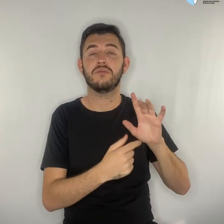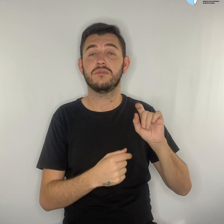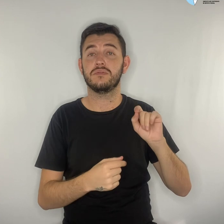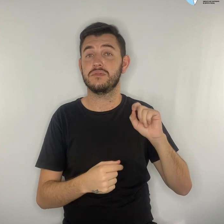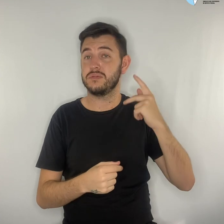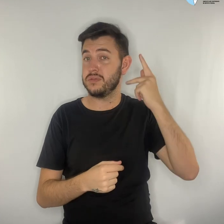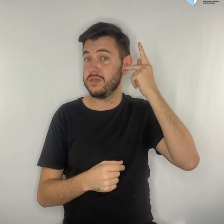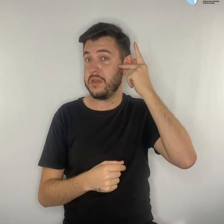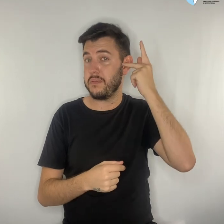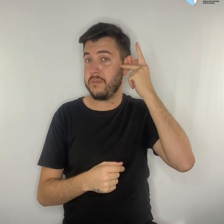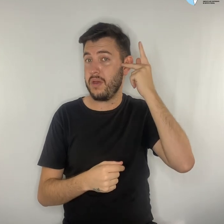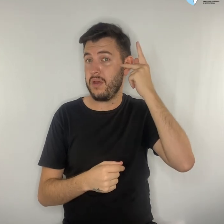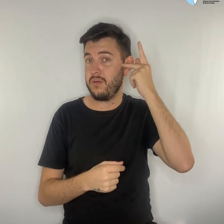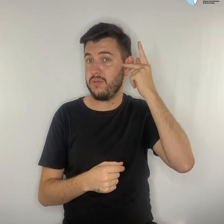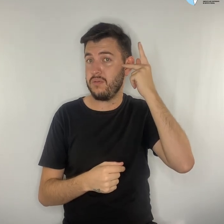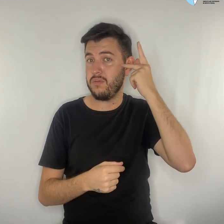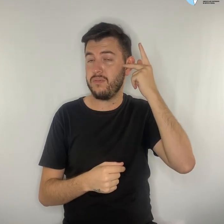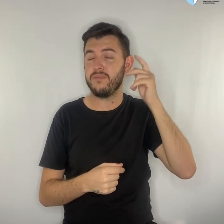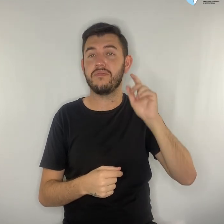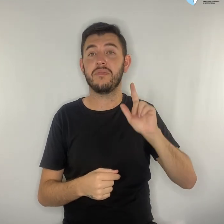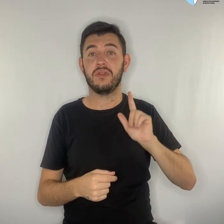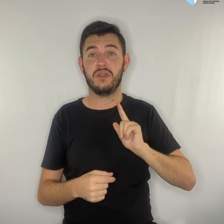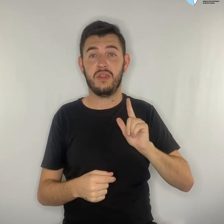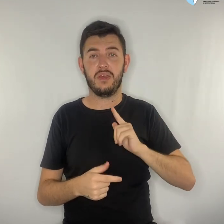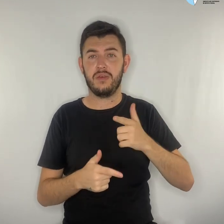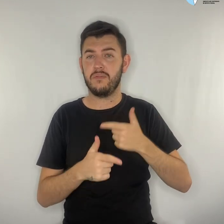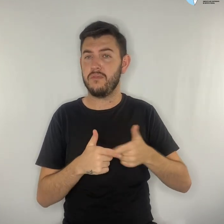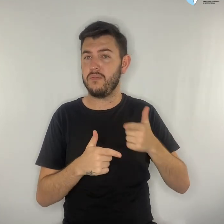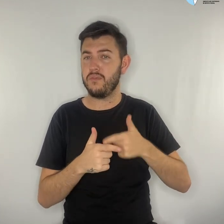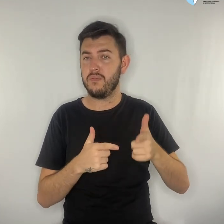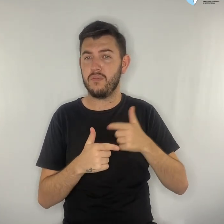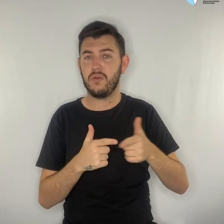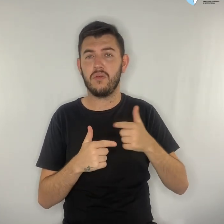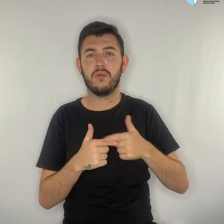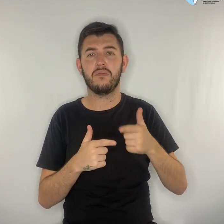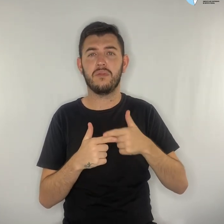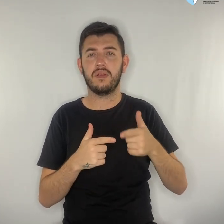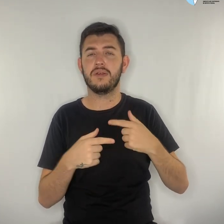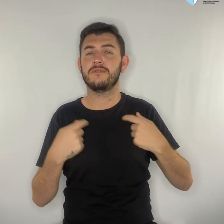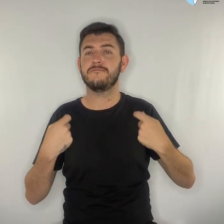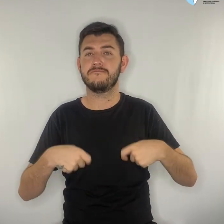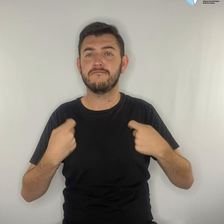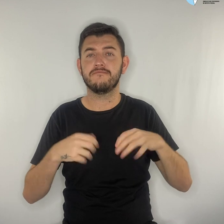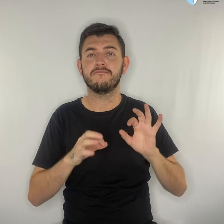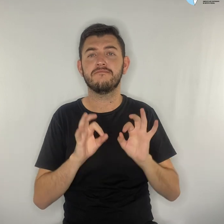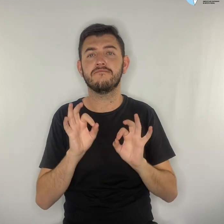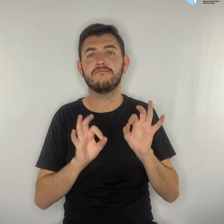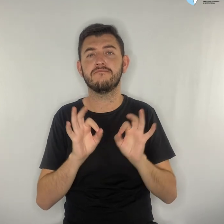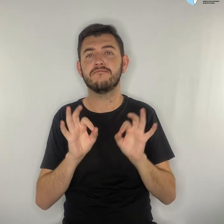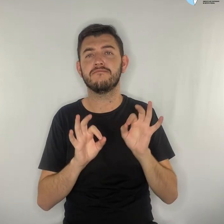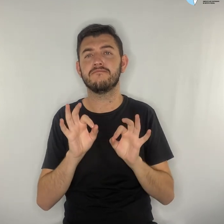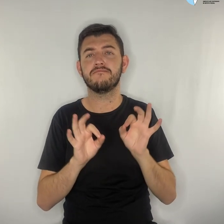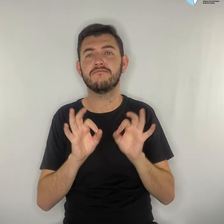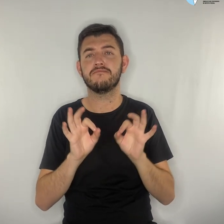existem tais gargalos que precisam ser equacionados para que a nossa educação